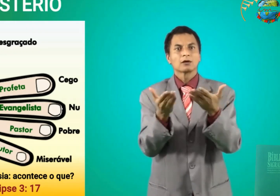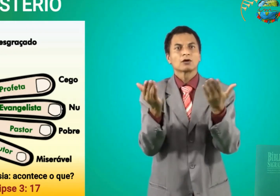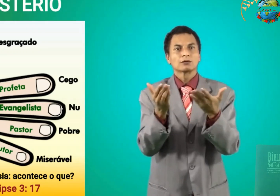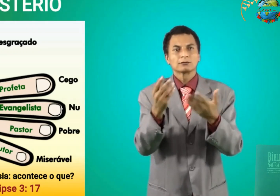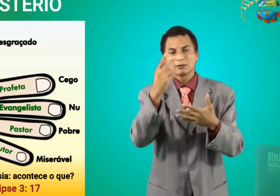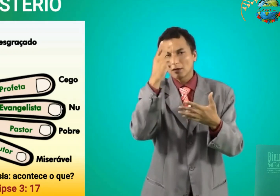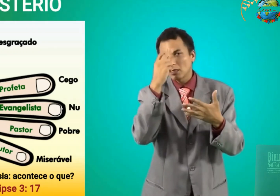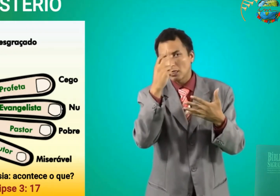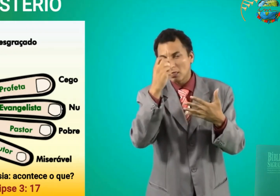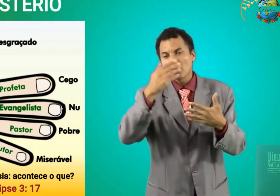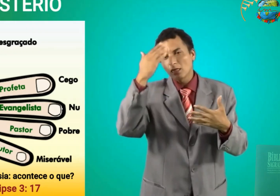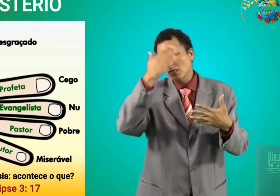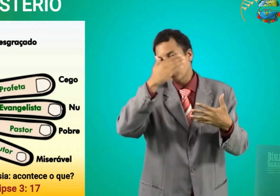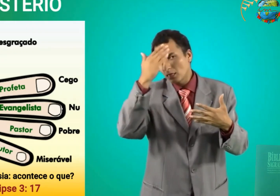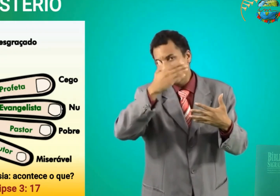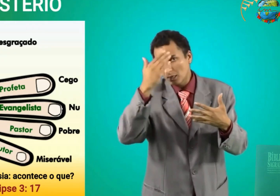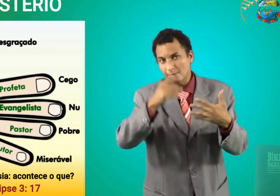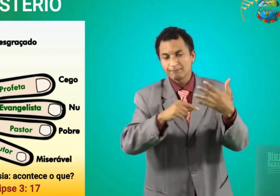espirituais agora Ele é cego